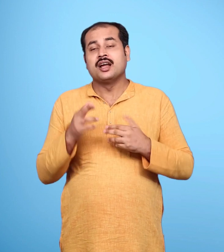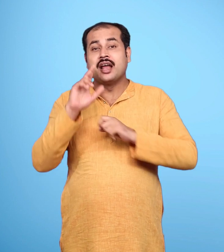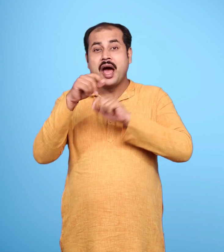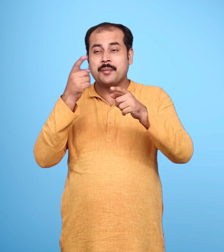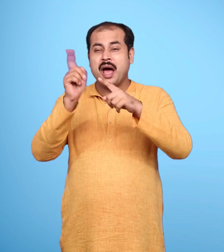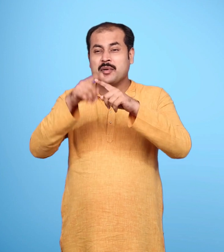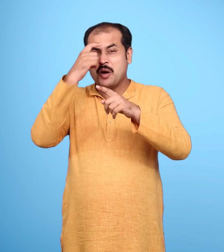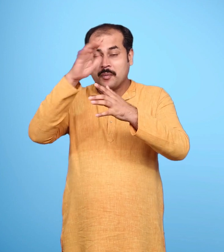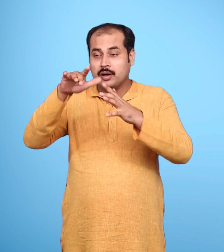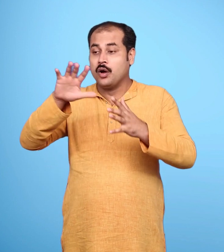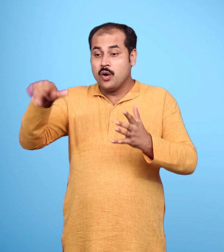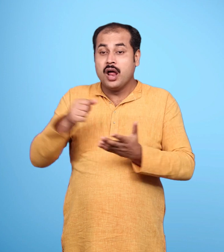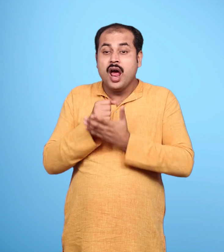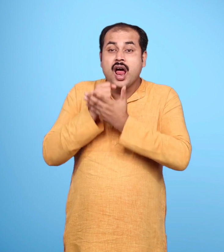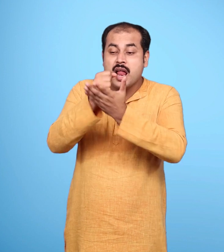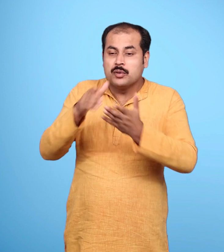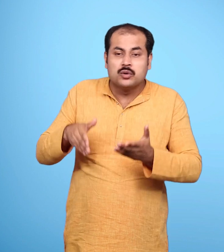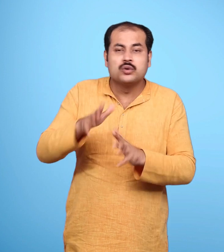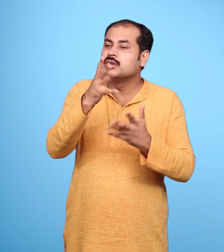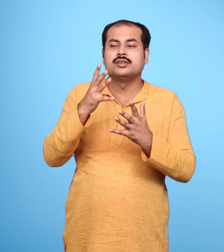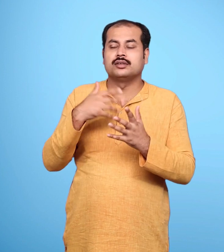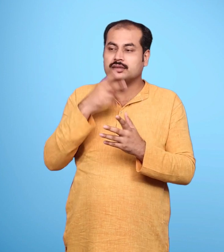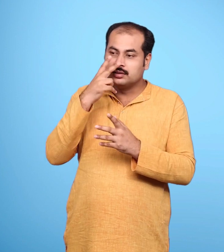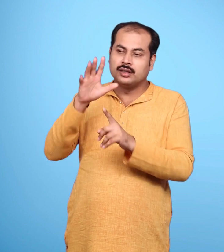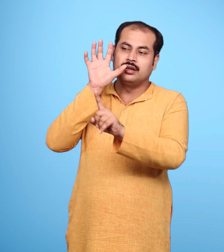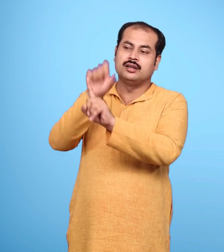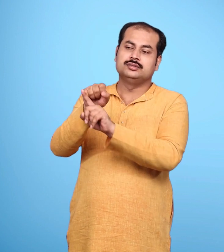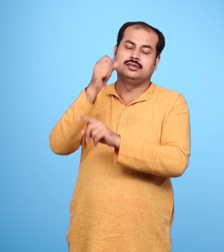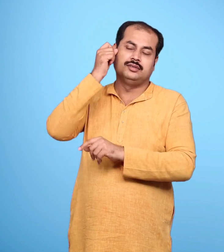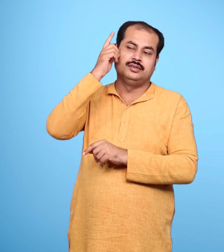मैं समझ सकती हूँ कि तुम अपने भाई की सहायता के लिए क्यों नहीं जा रहे हो